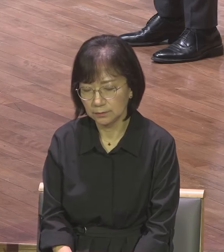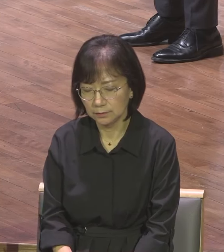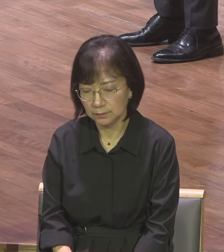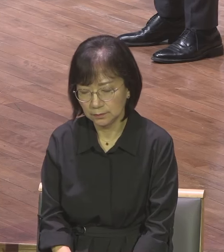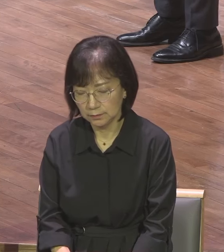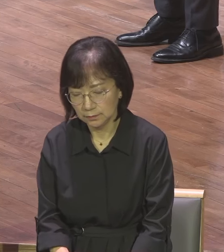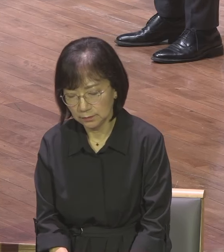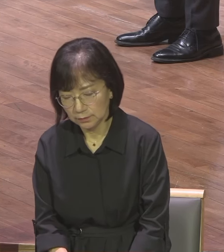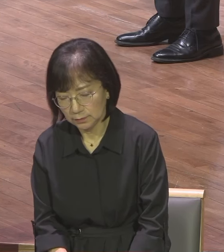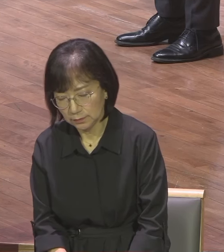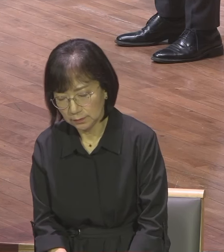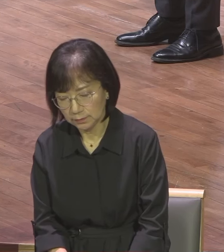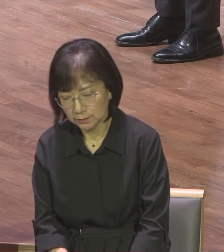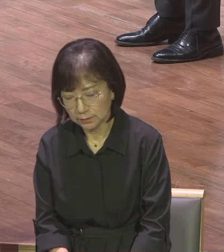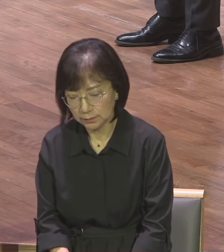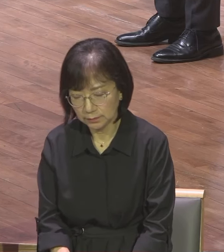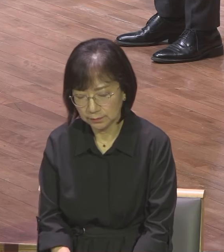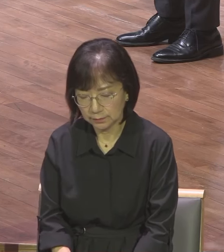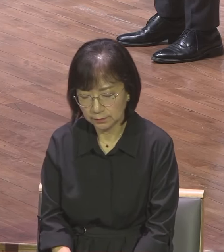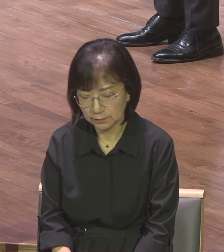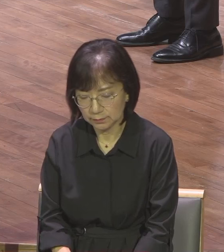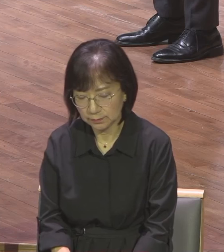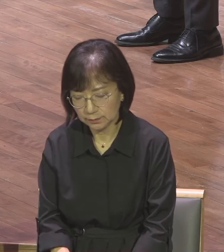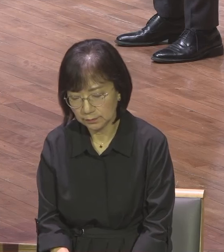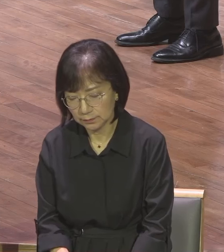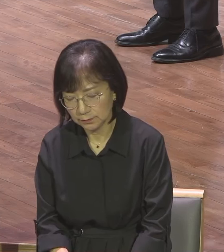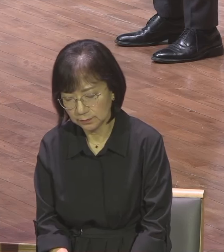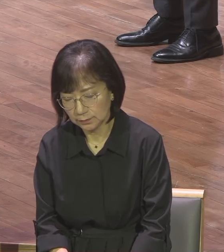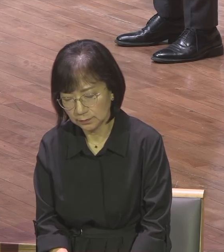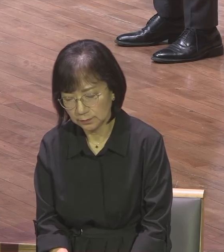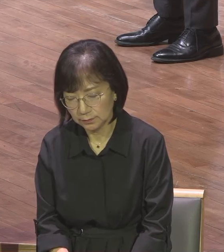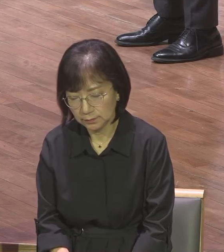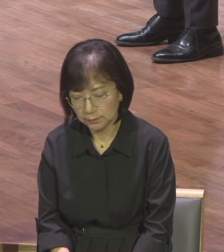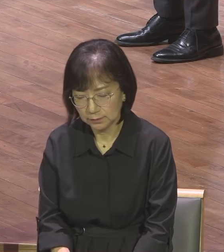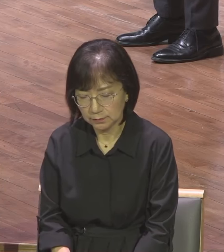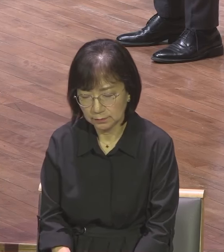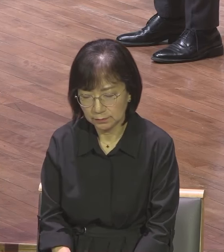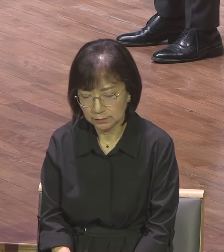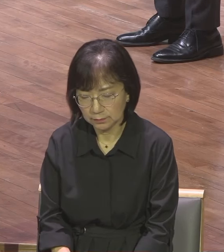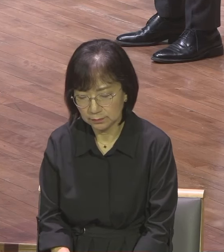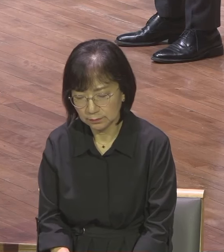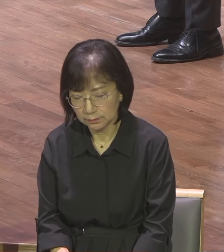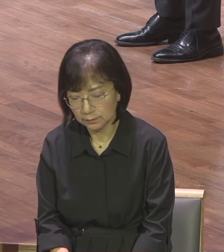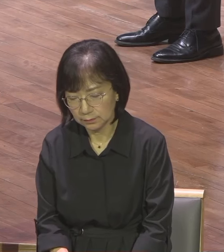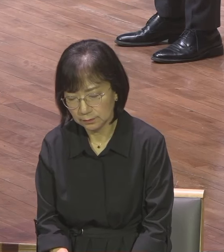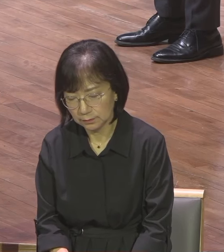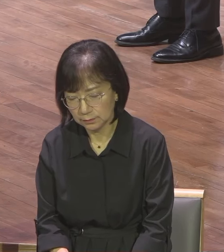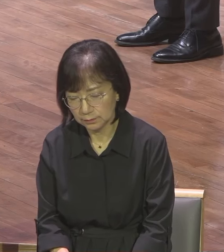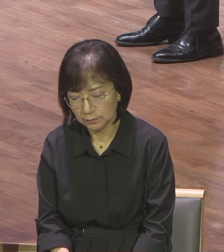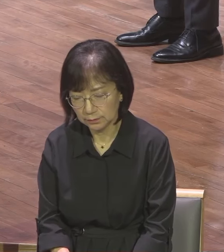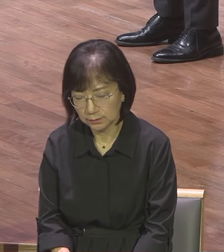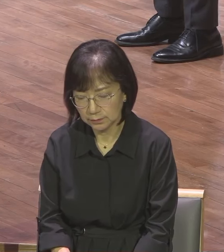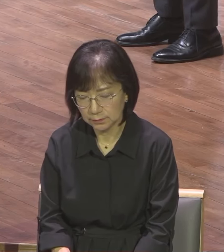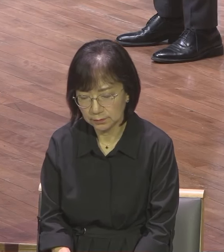은혜를 가해 주소서 이 우리의 영혼을 주시고 이 은혜가 우리의 주시고 우리나라는 축복해 주시고 은혜를 베풀어 주시고